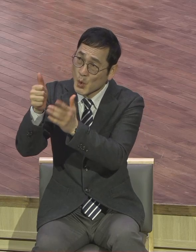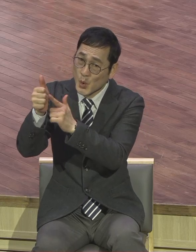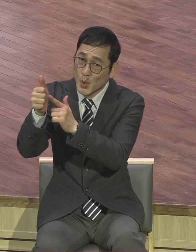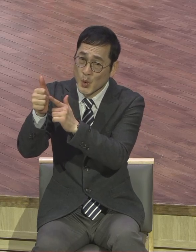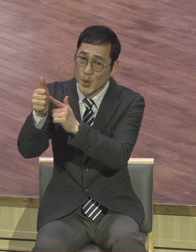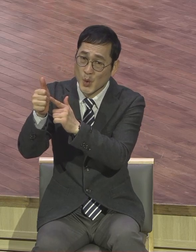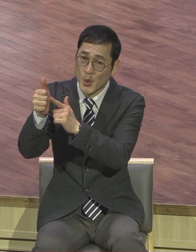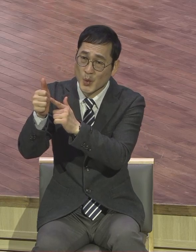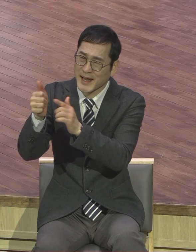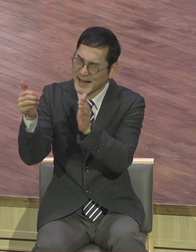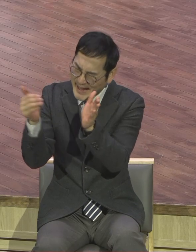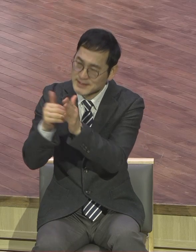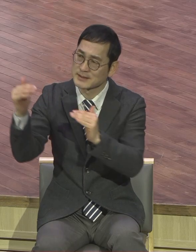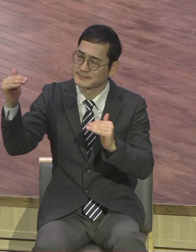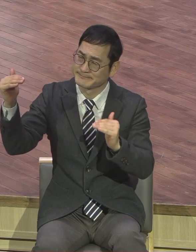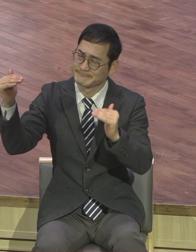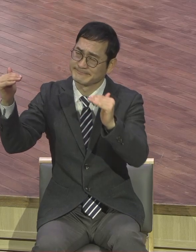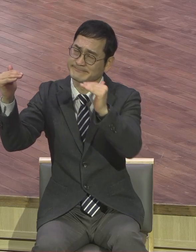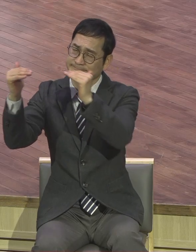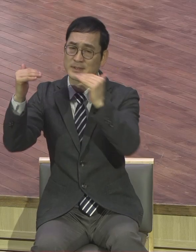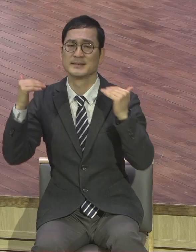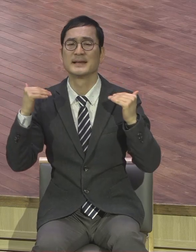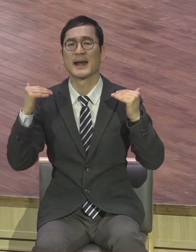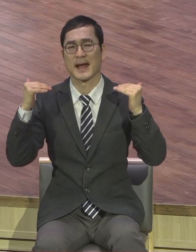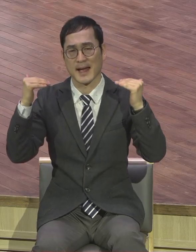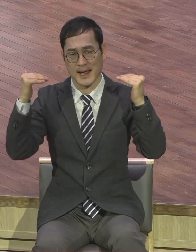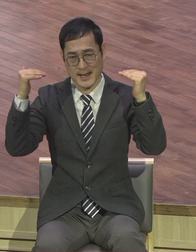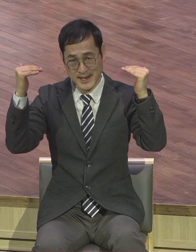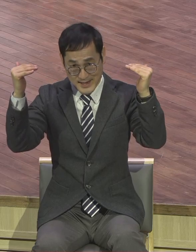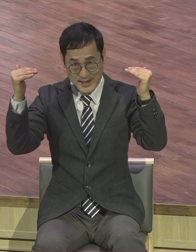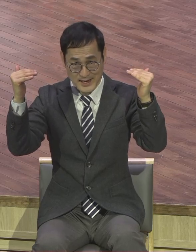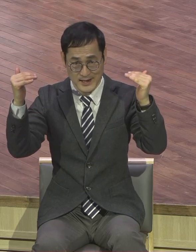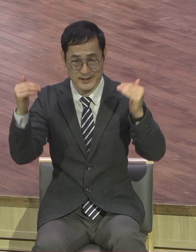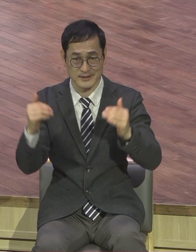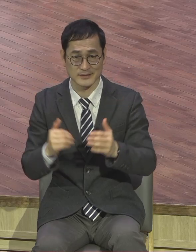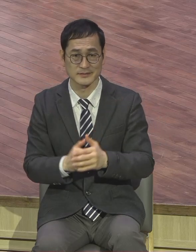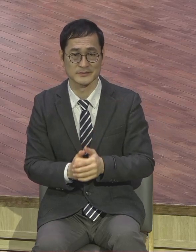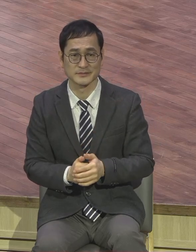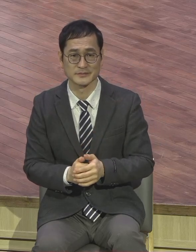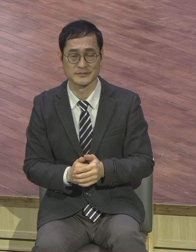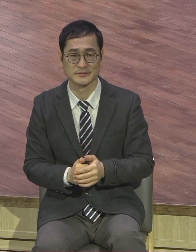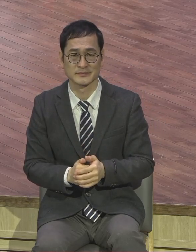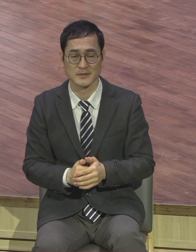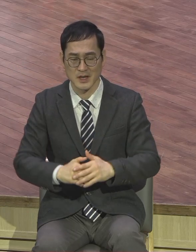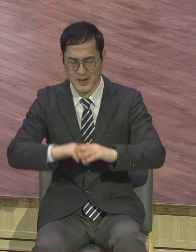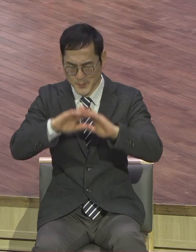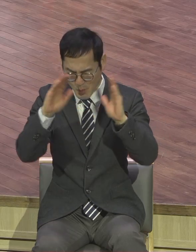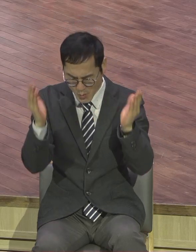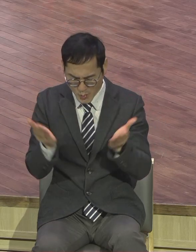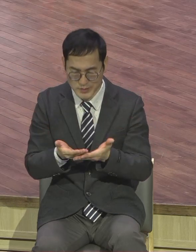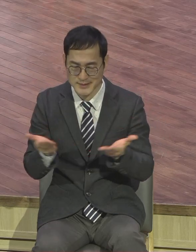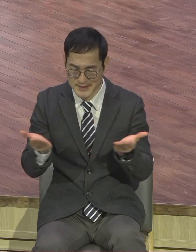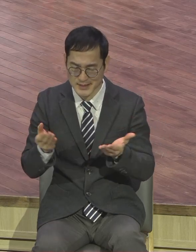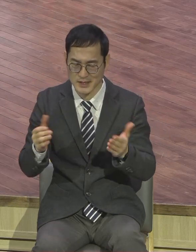그리스도에게까지 자라라. 범사의 이 말이 뭡니까? 모든 상황 모든 환경 이거 다